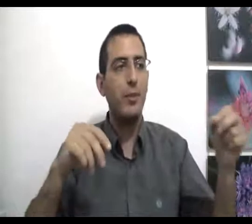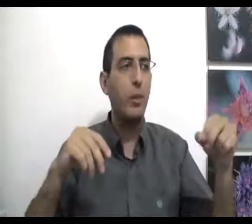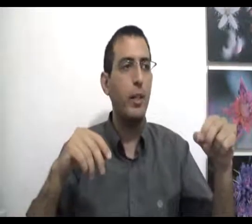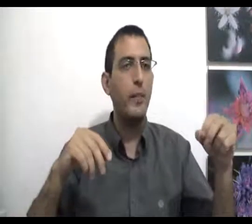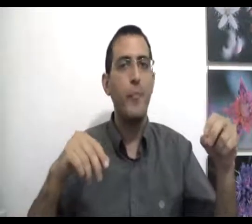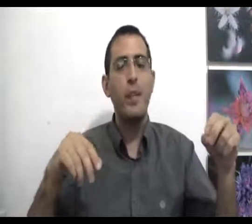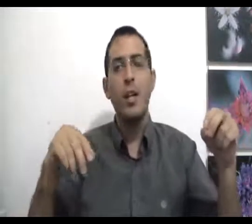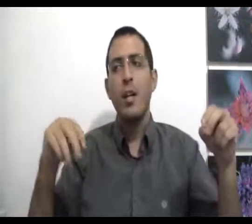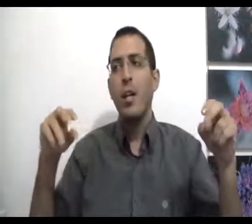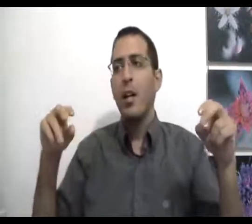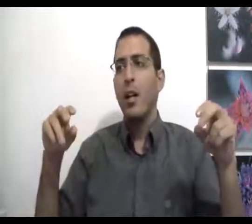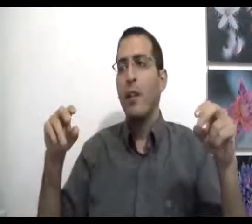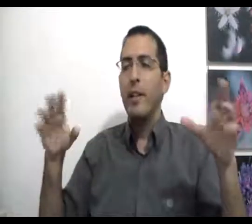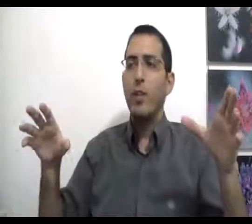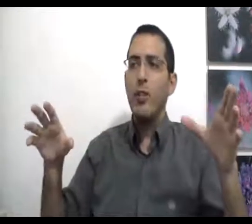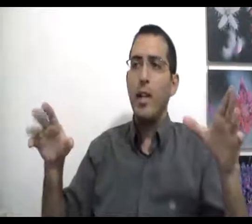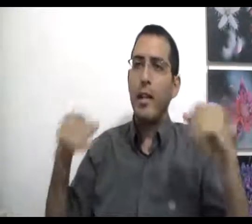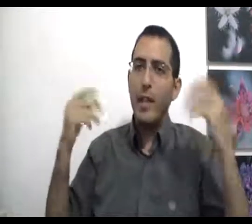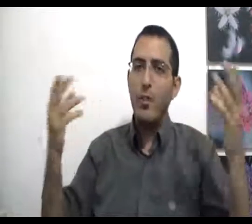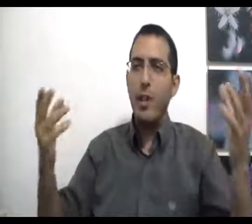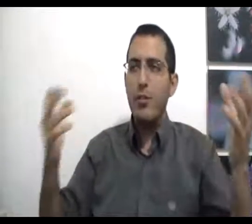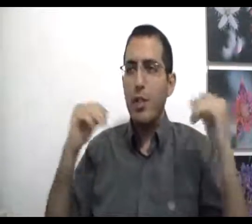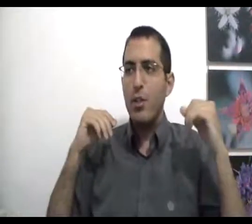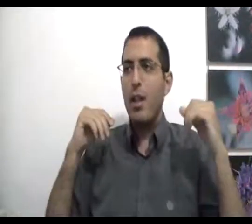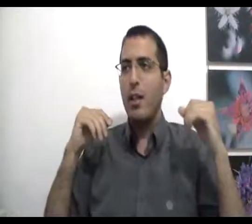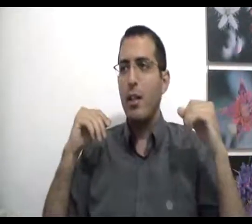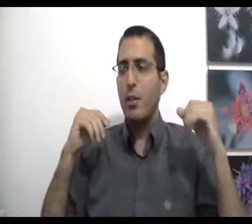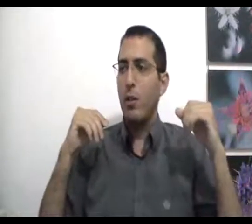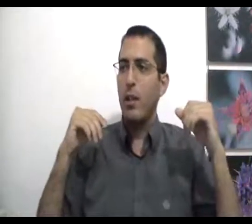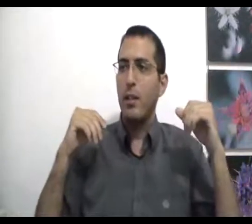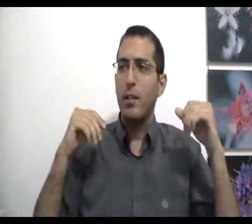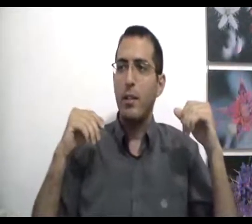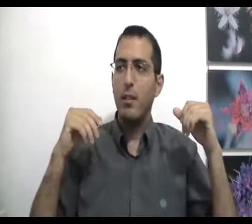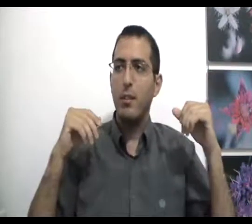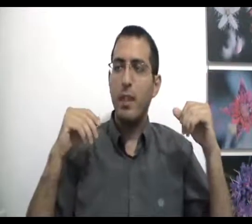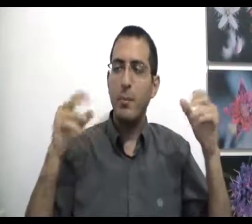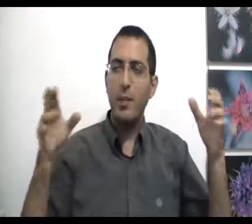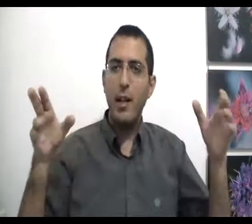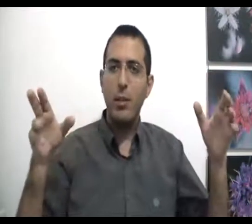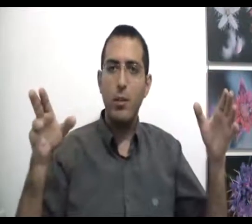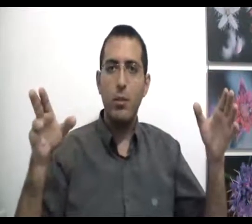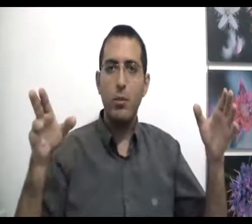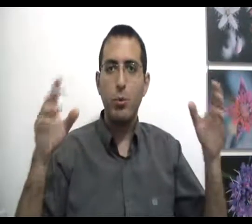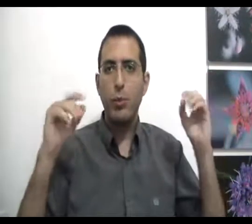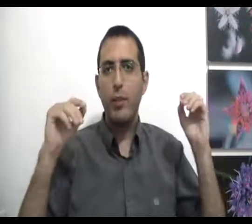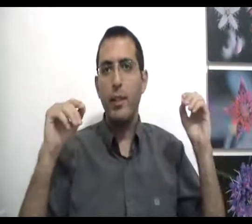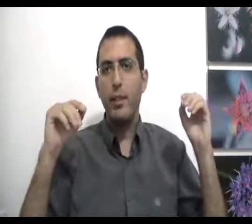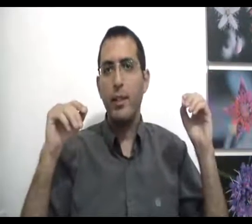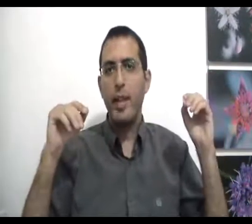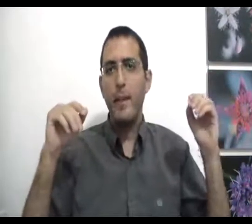וחולה ונשאל לשאלה נגיד שההלד שלך חולה ואת מביאה לו תרופה למה